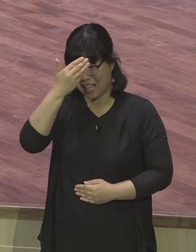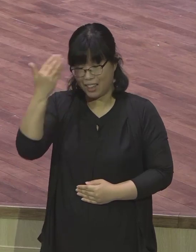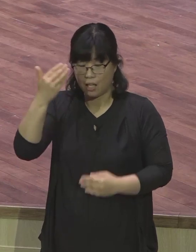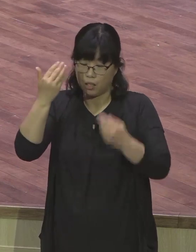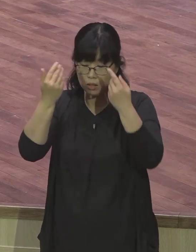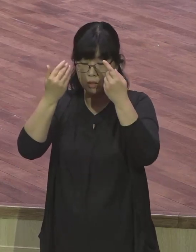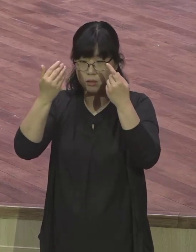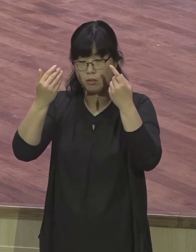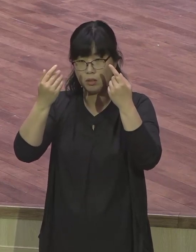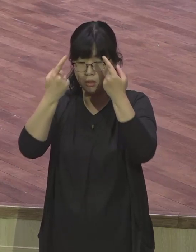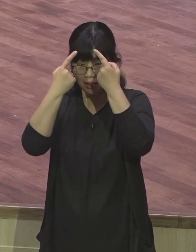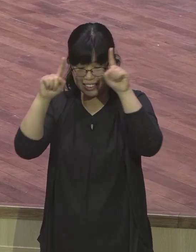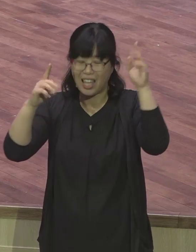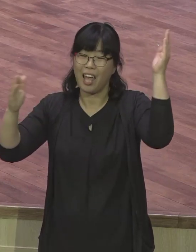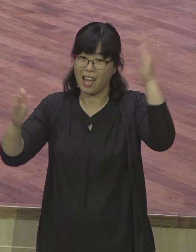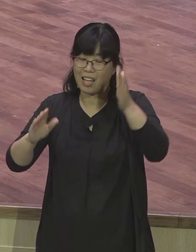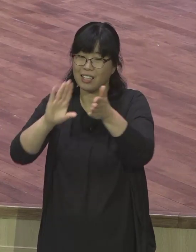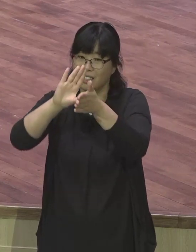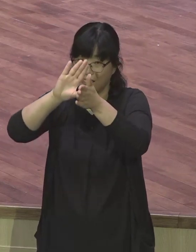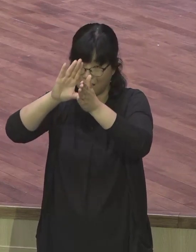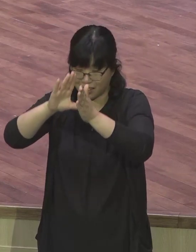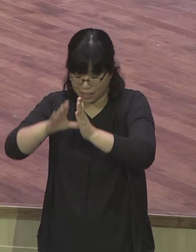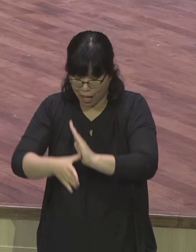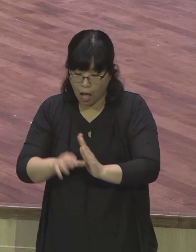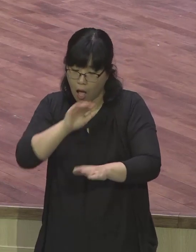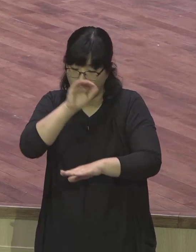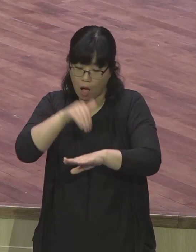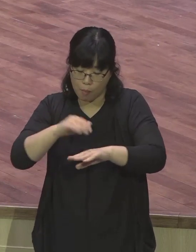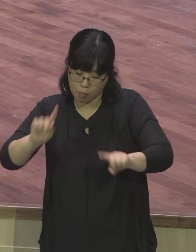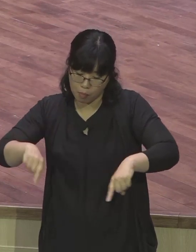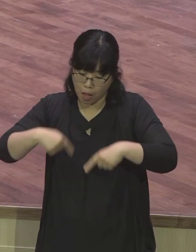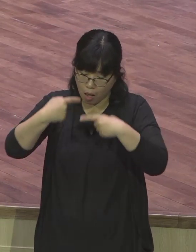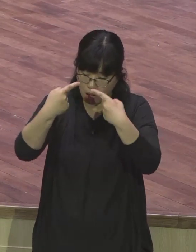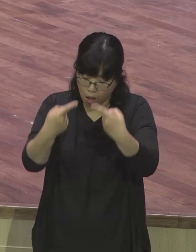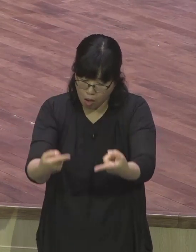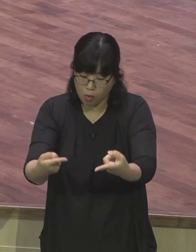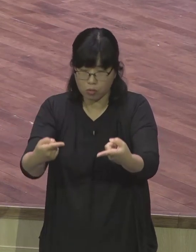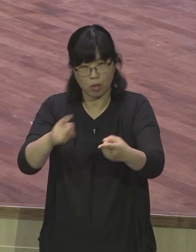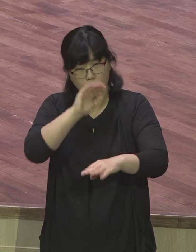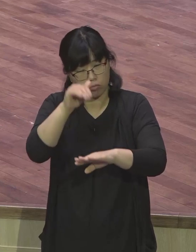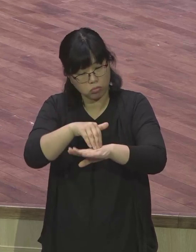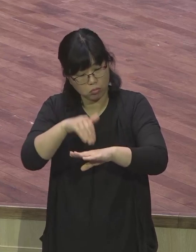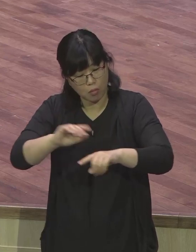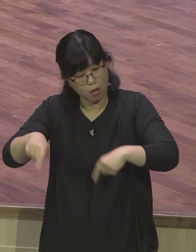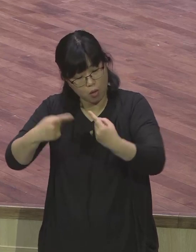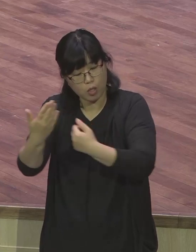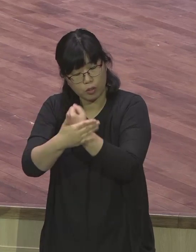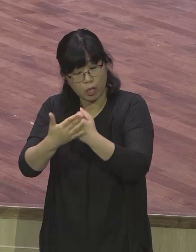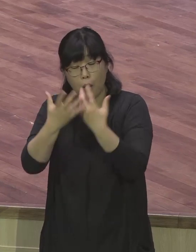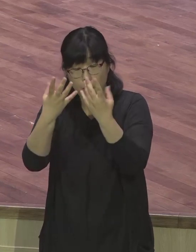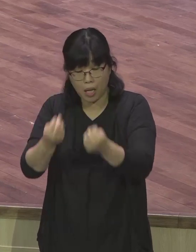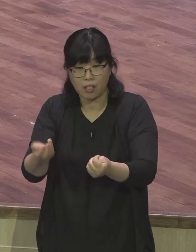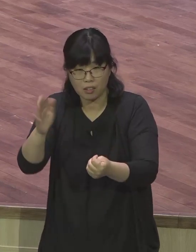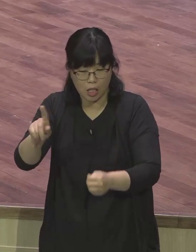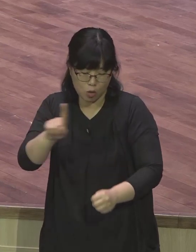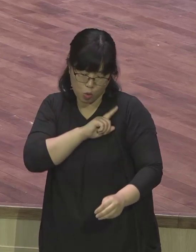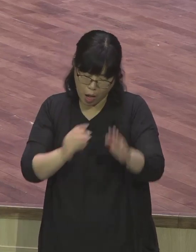그 중에서 성령께서 가장 역사하셨던 것이 세계 랩런트 대회였습니다 제가